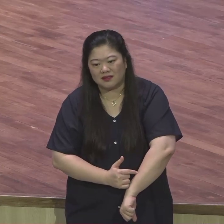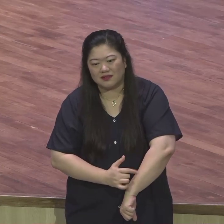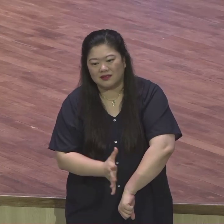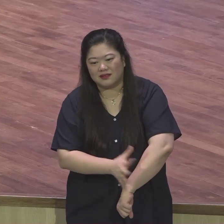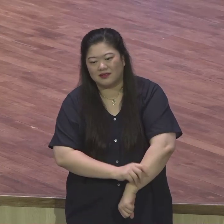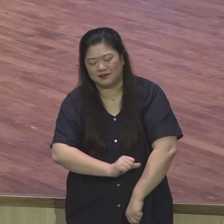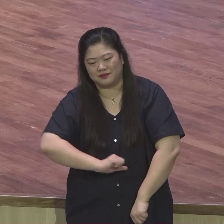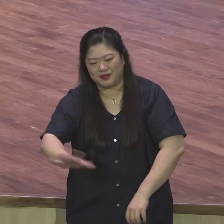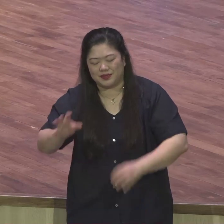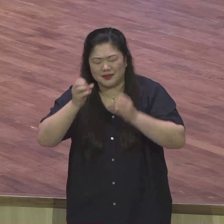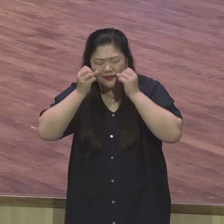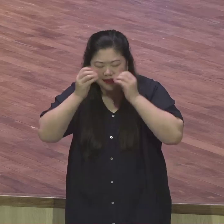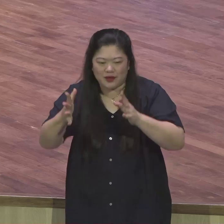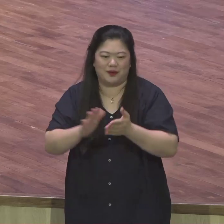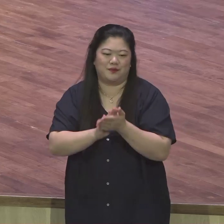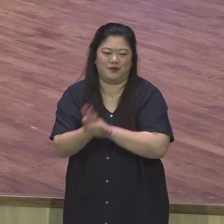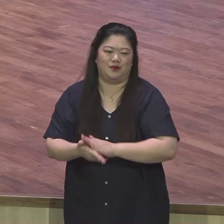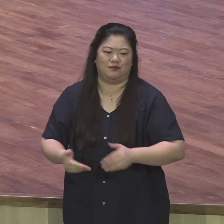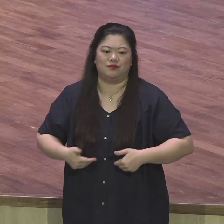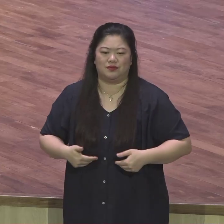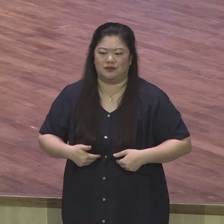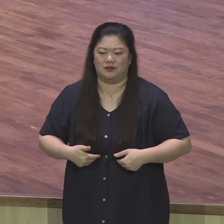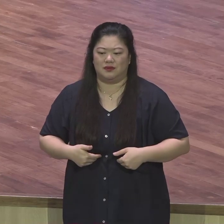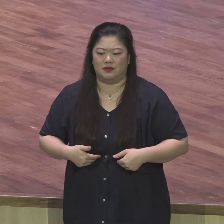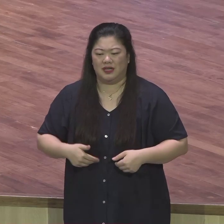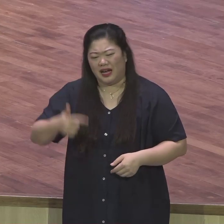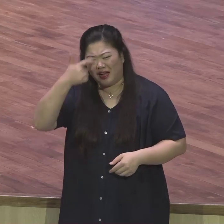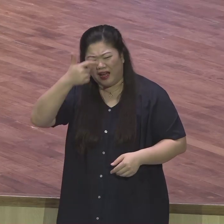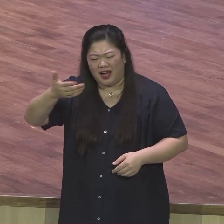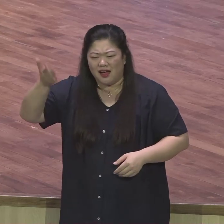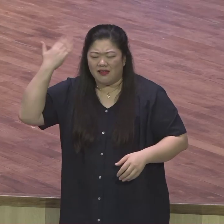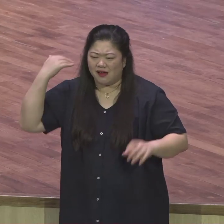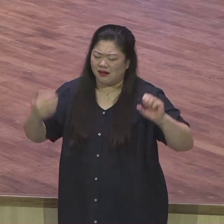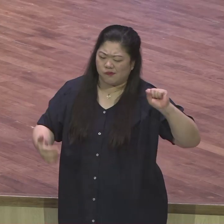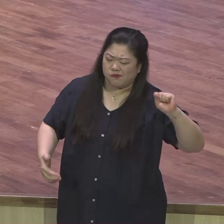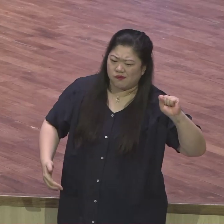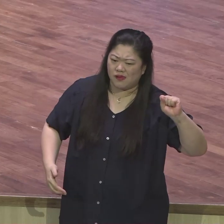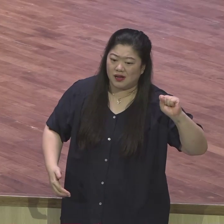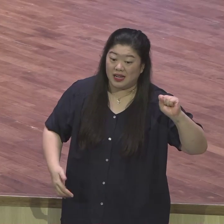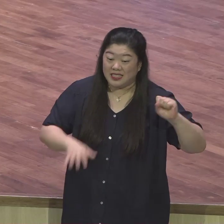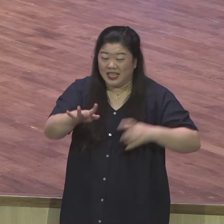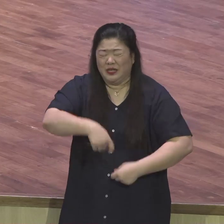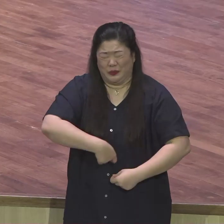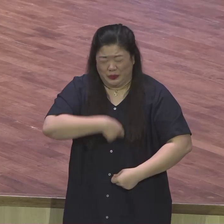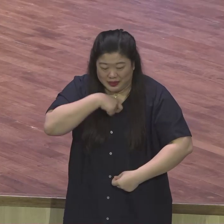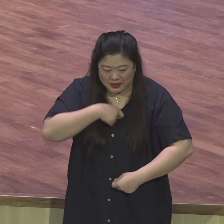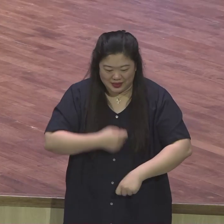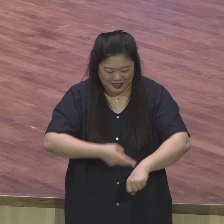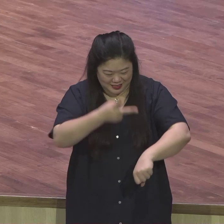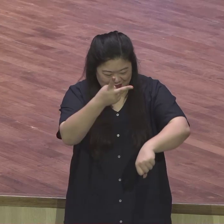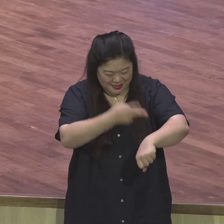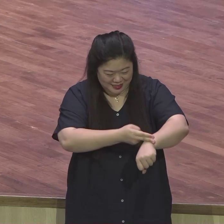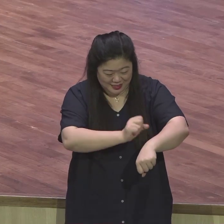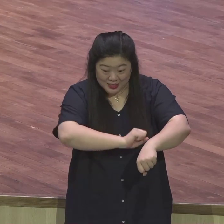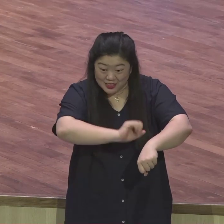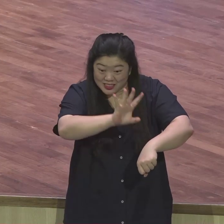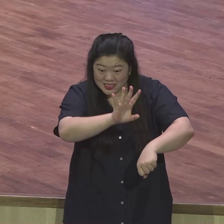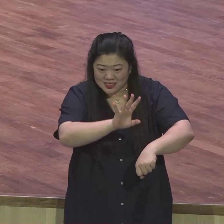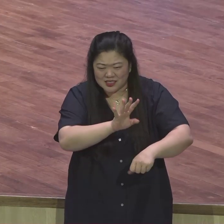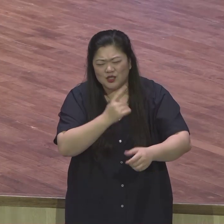옛 털에서 빠져나온다. 쉽지 않습니다. 옛 털을 알아야지. 내가